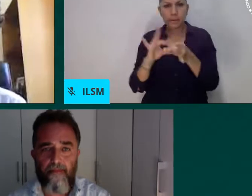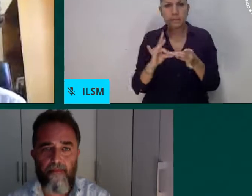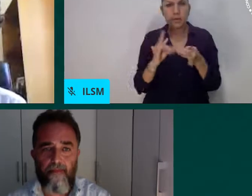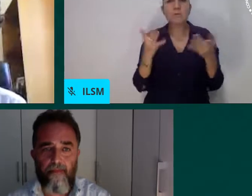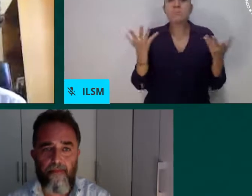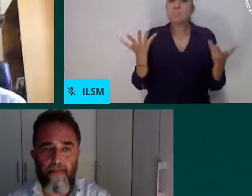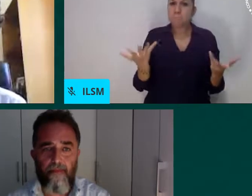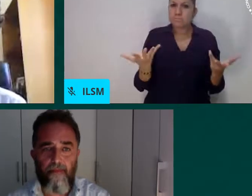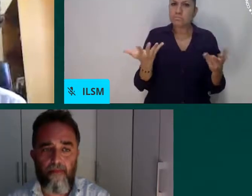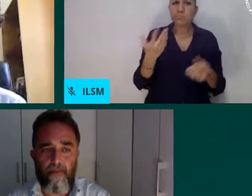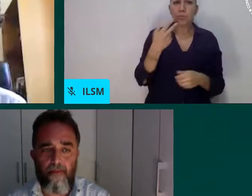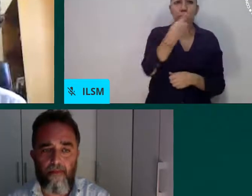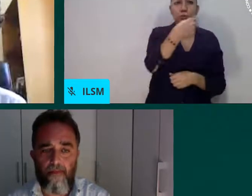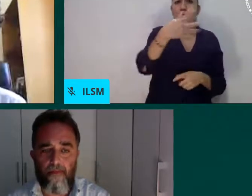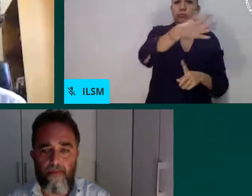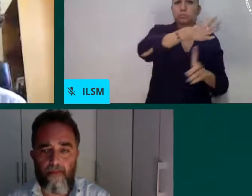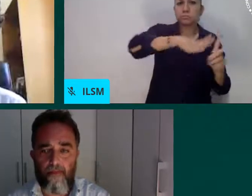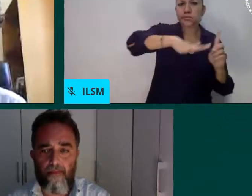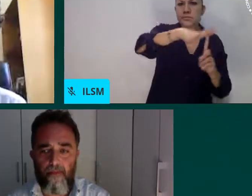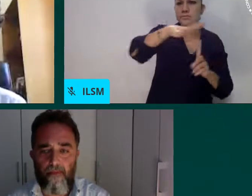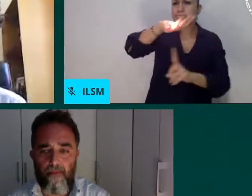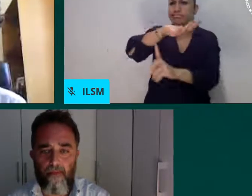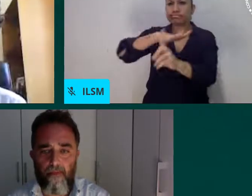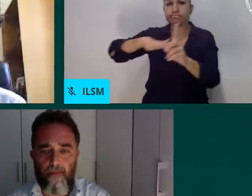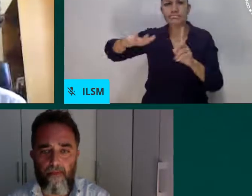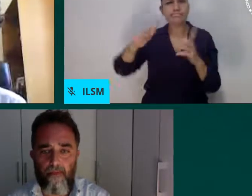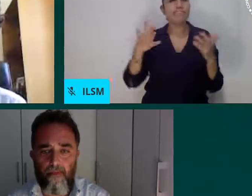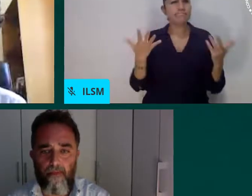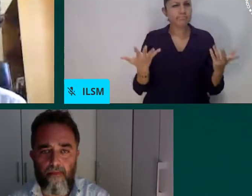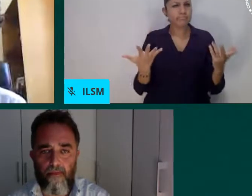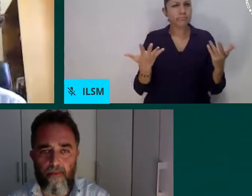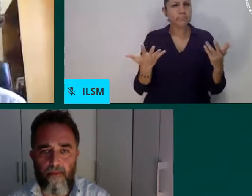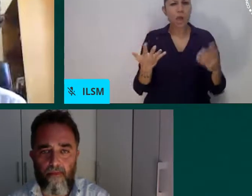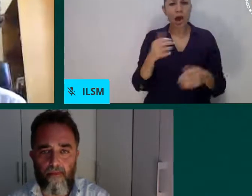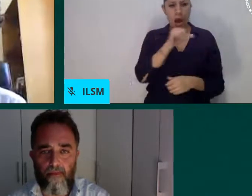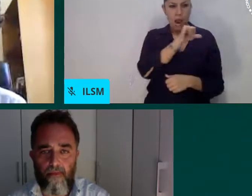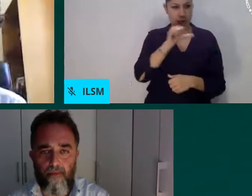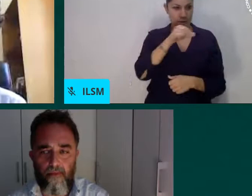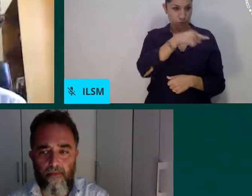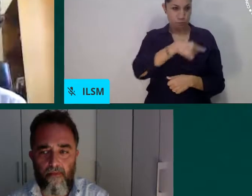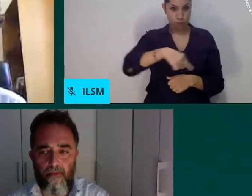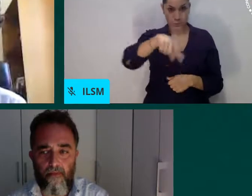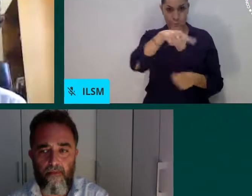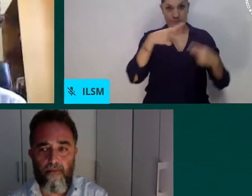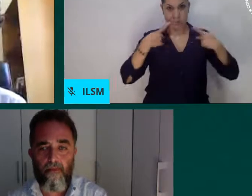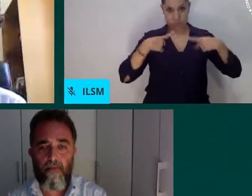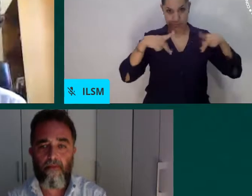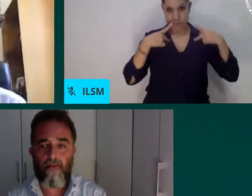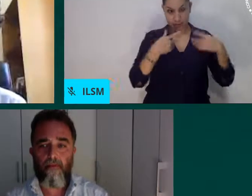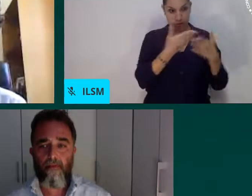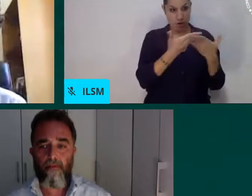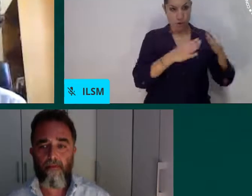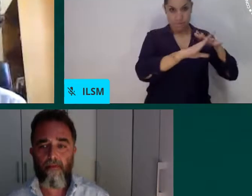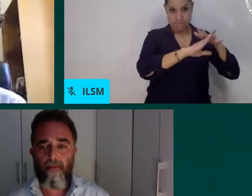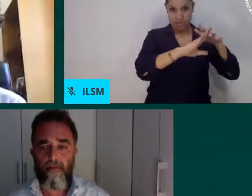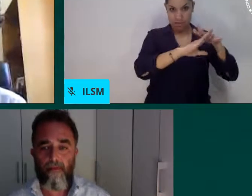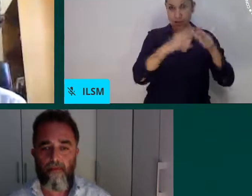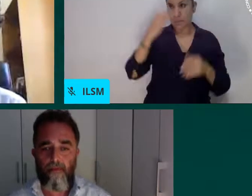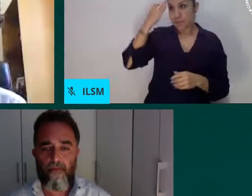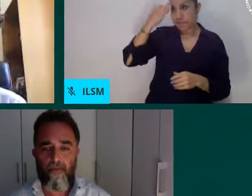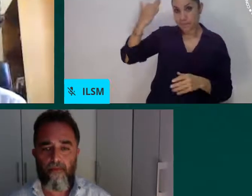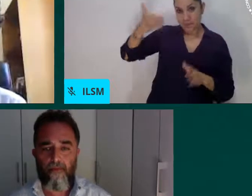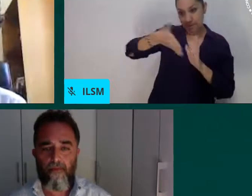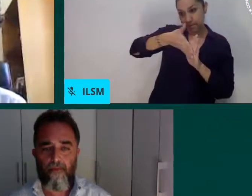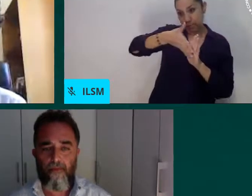el impacto diferenciador que está teniendo la pandemia en las personas en situación de movilidad